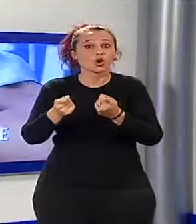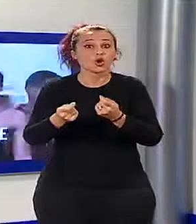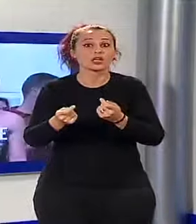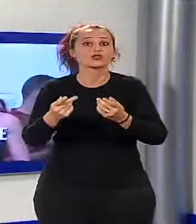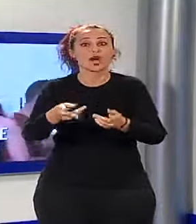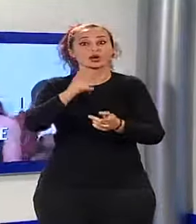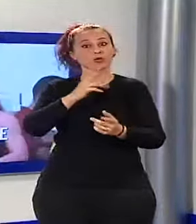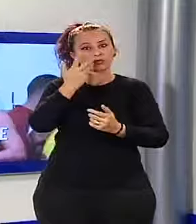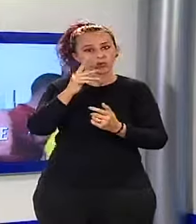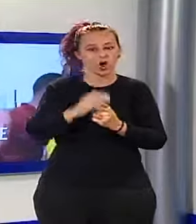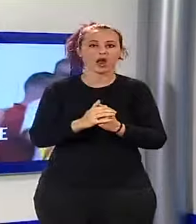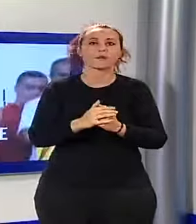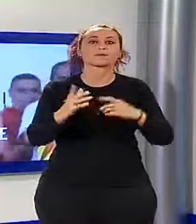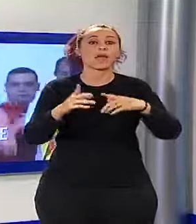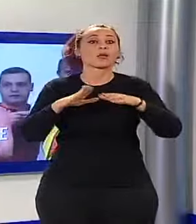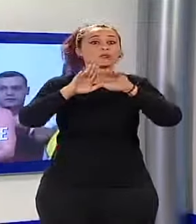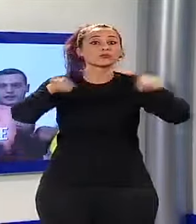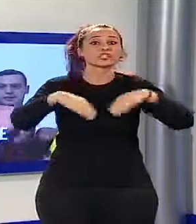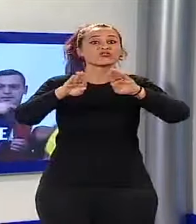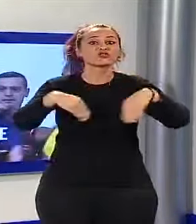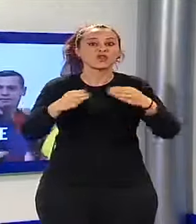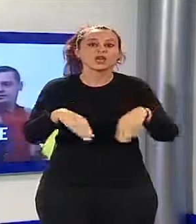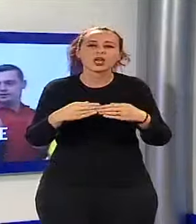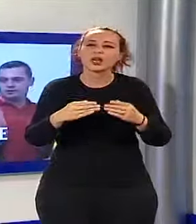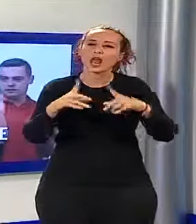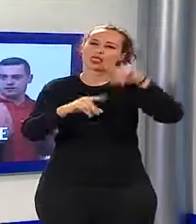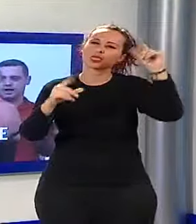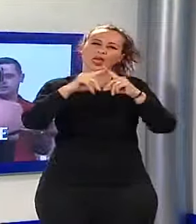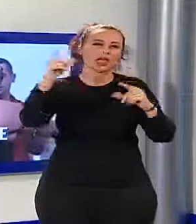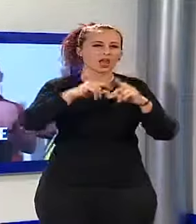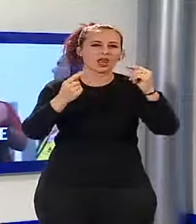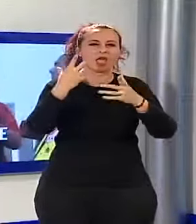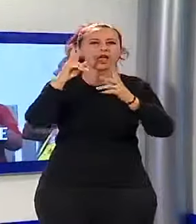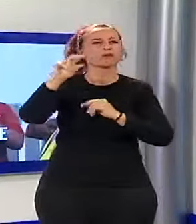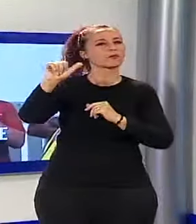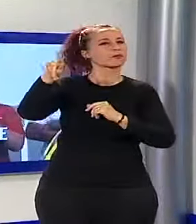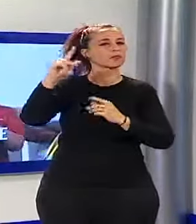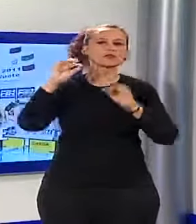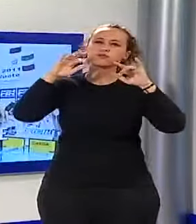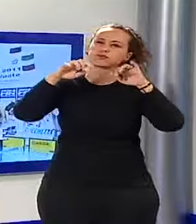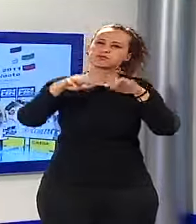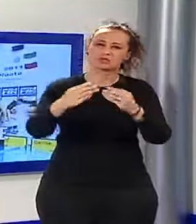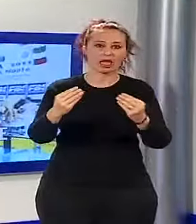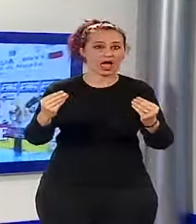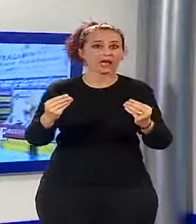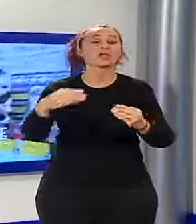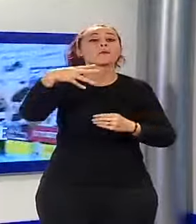sollecita riscossa. Parata di stelle in piscina, al Mussi Lombardi Feniano, non solo la Pellegrini e Magnini, ma anche tanti